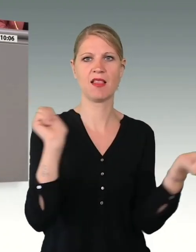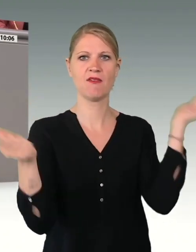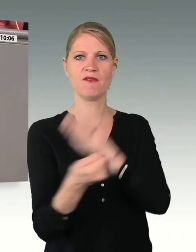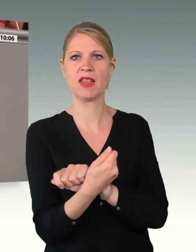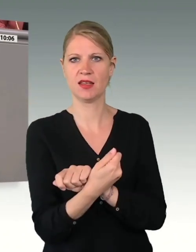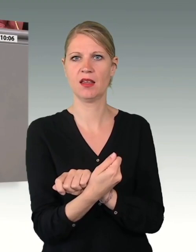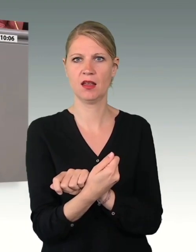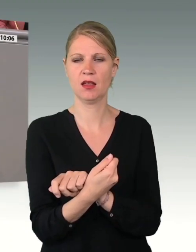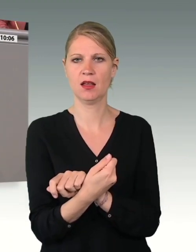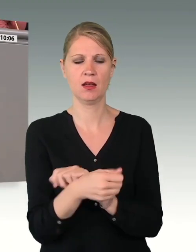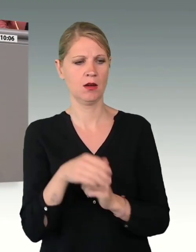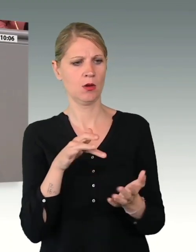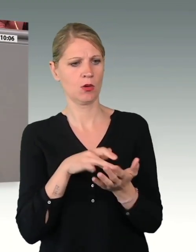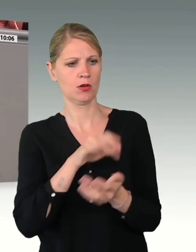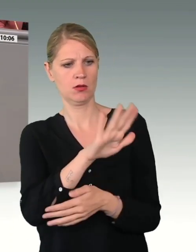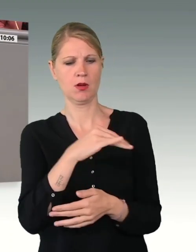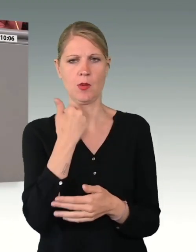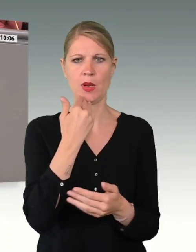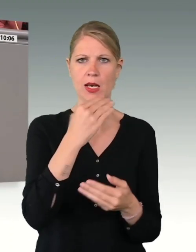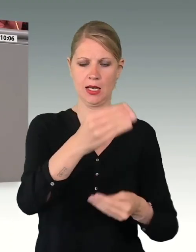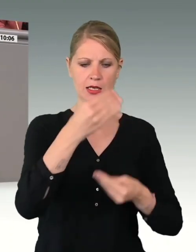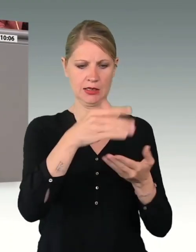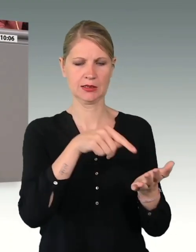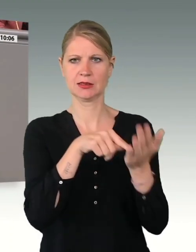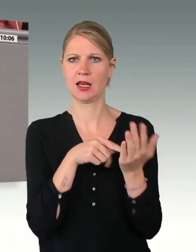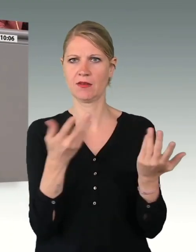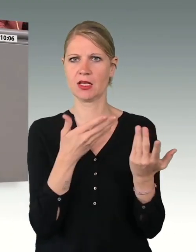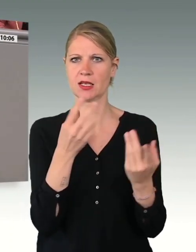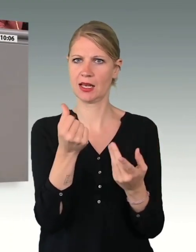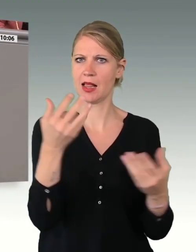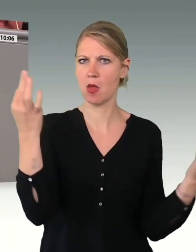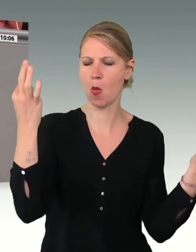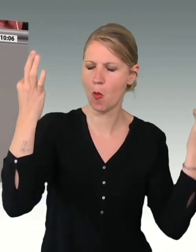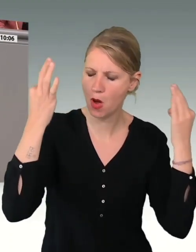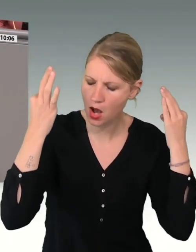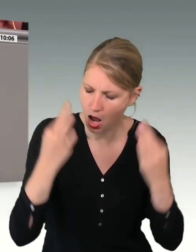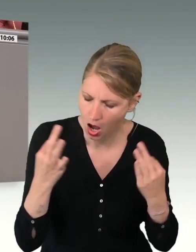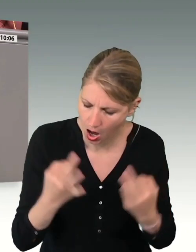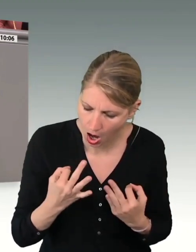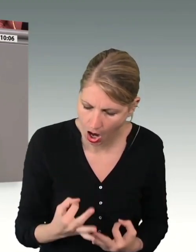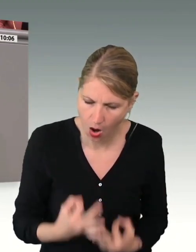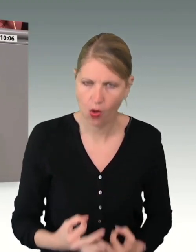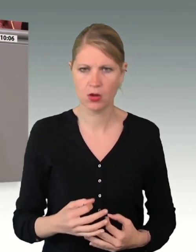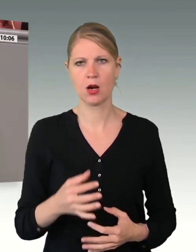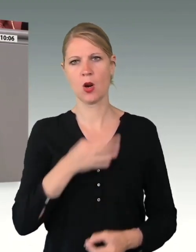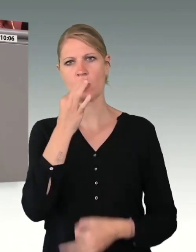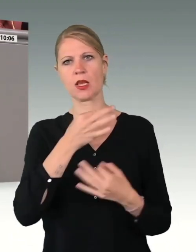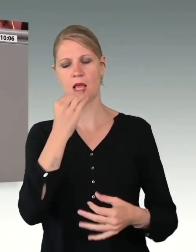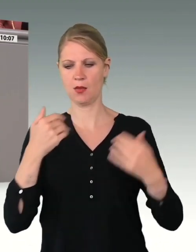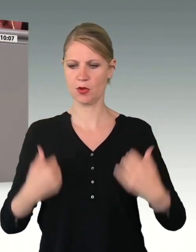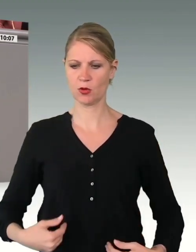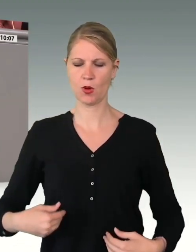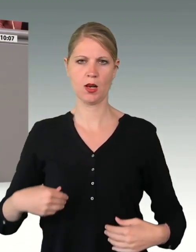Denn Ihr Bericht zeigt, das Geld wird dringend gebraucht, gerade für die persönliche Ausstattung